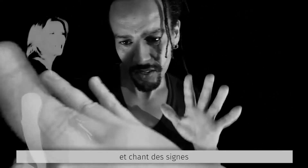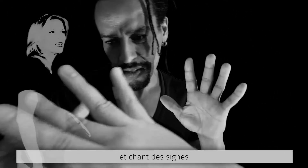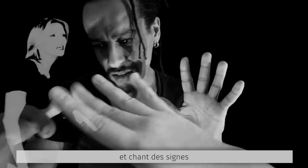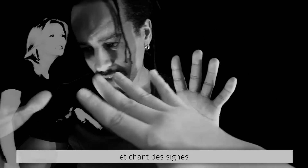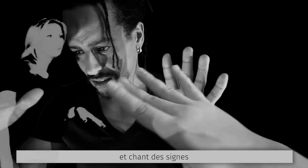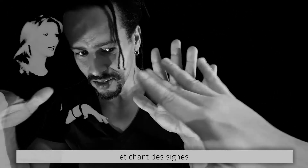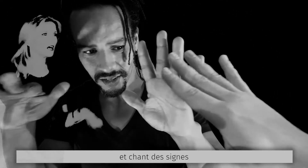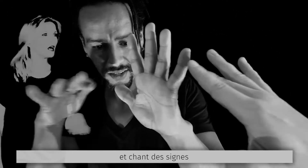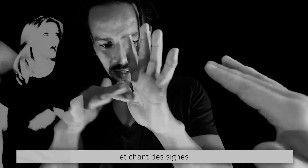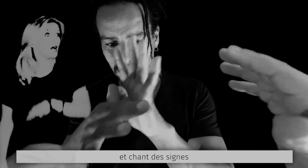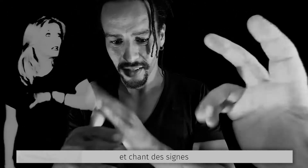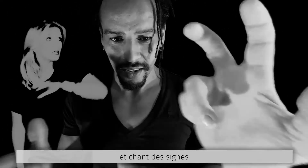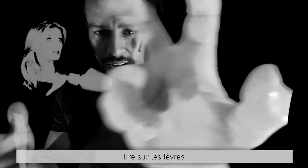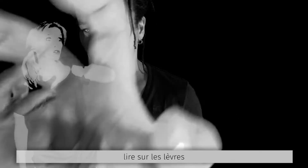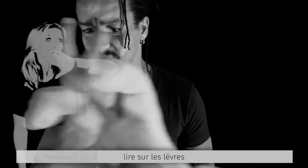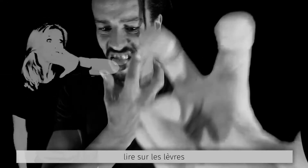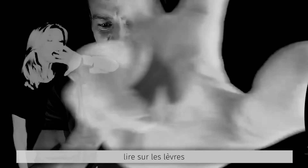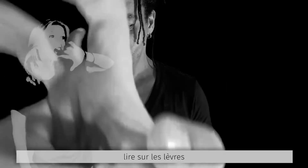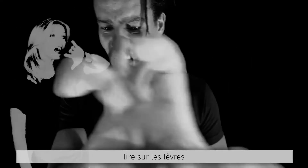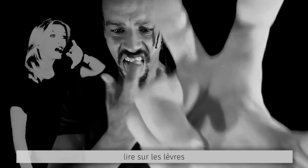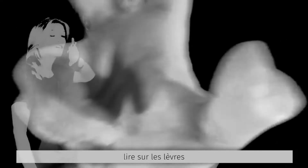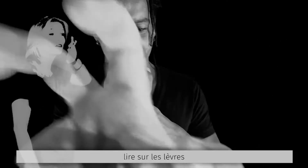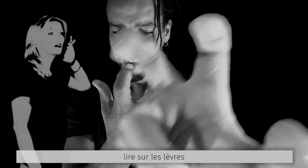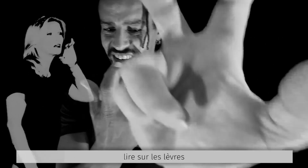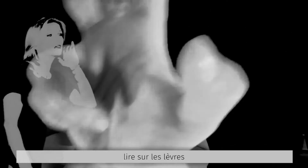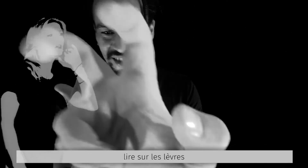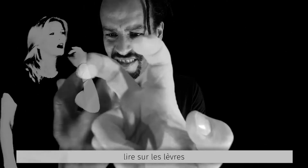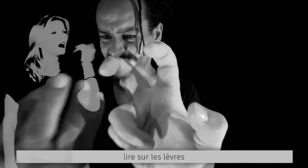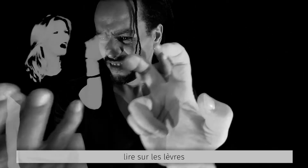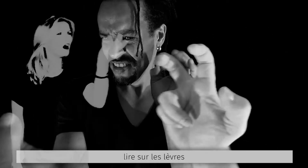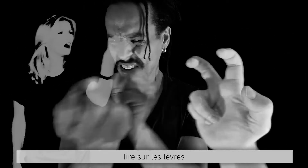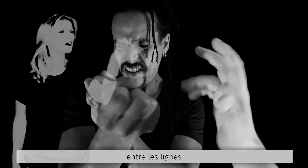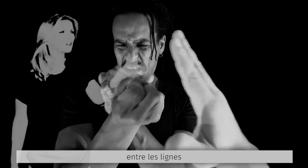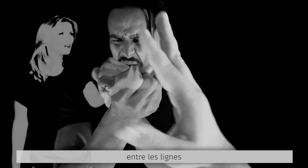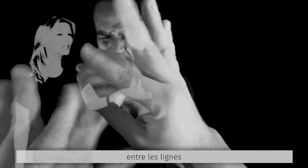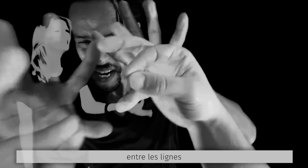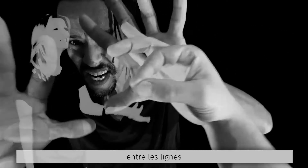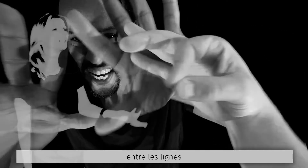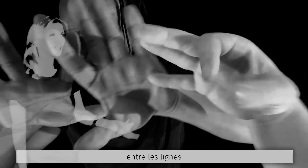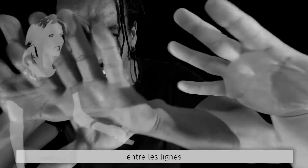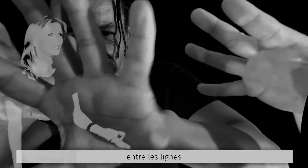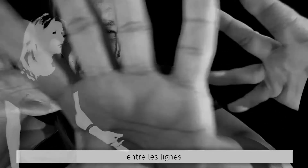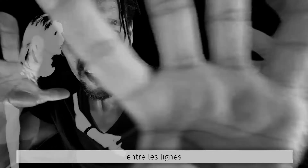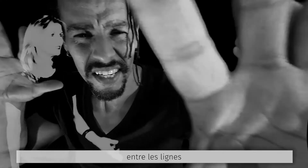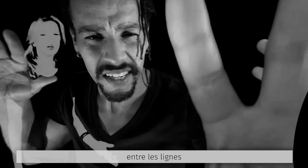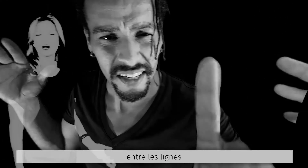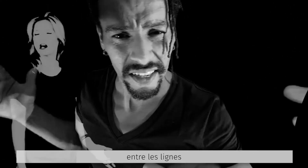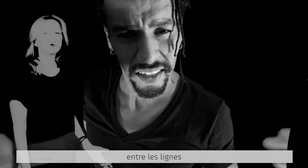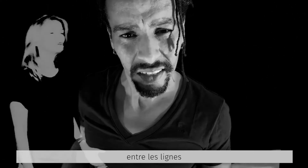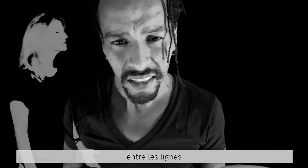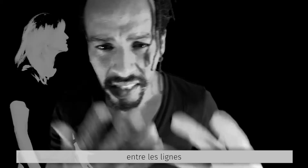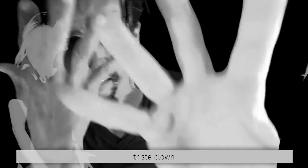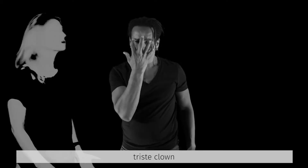signes Lire sur les lèvres Entre les lignes